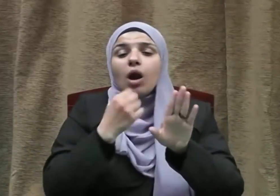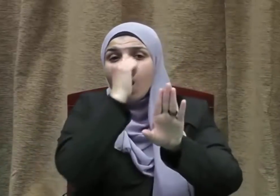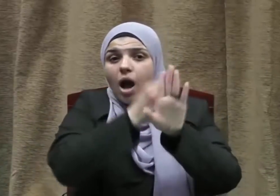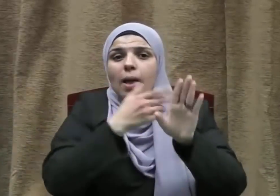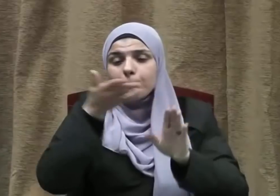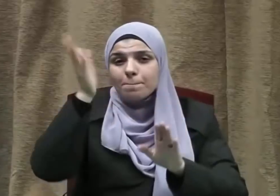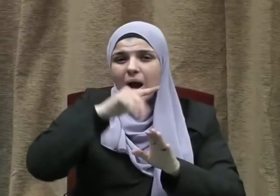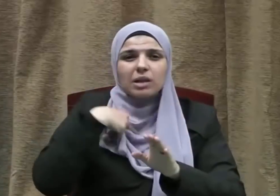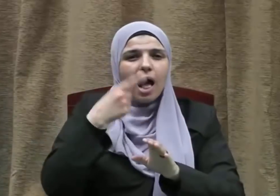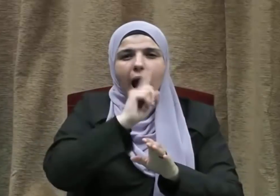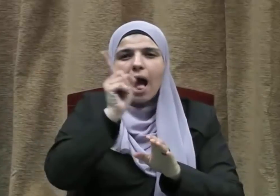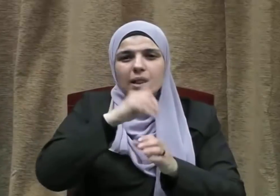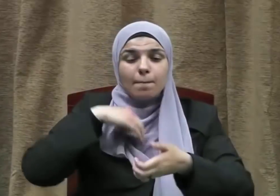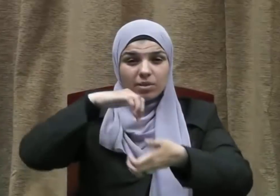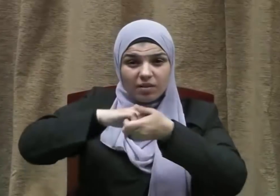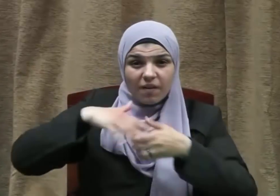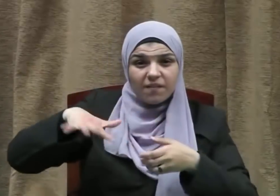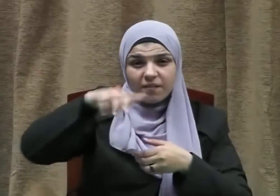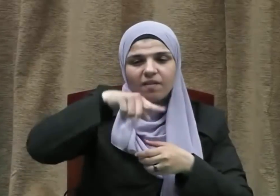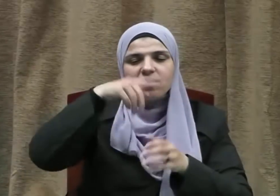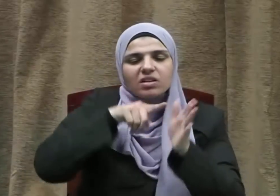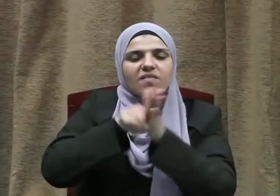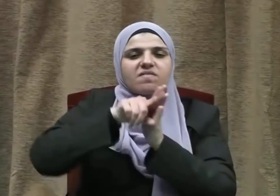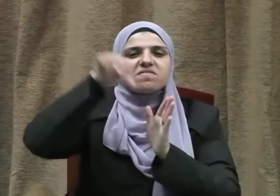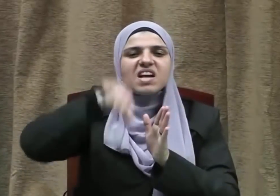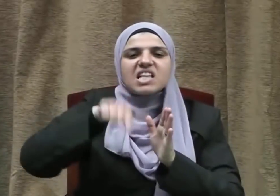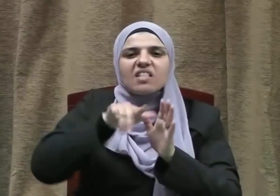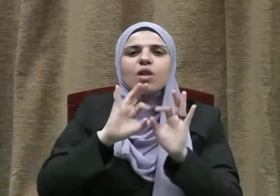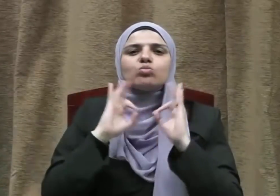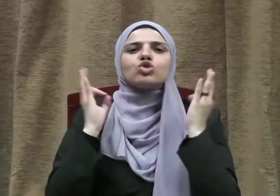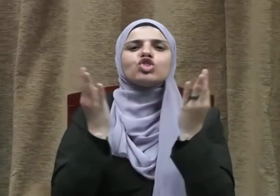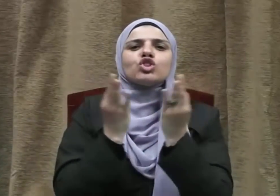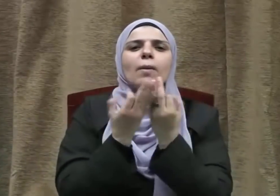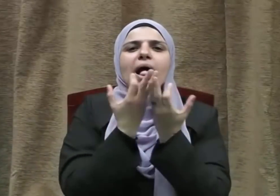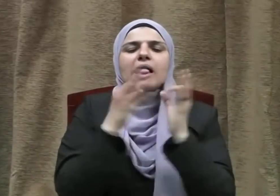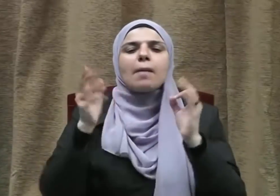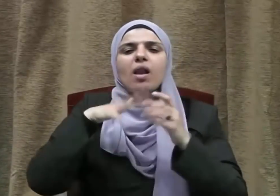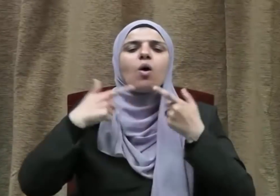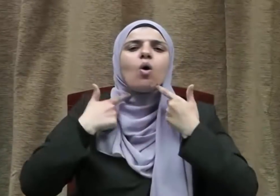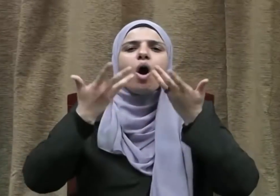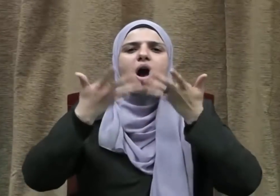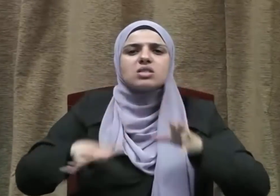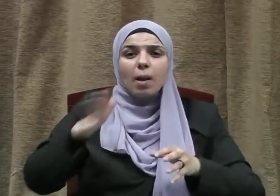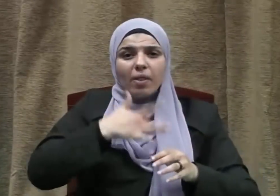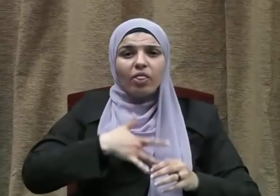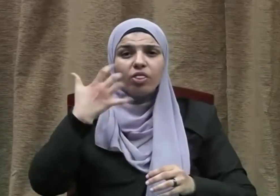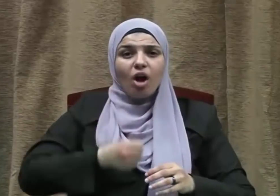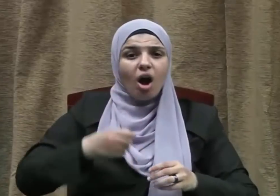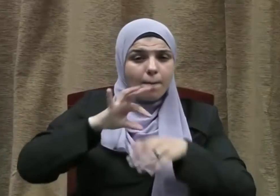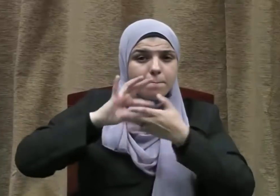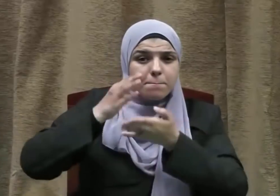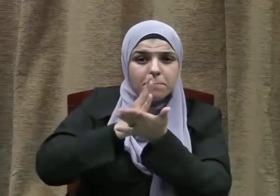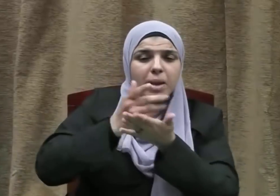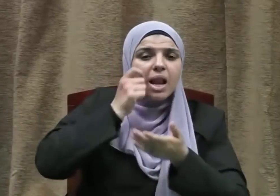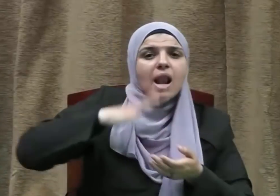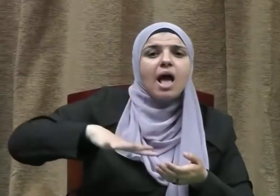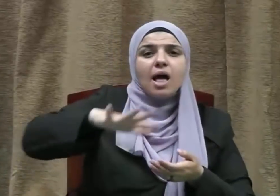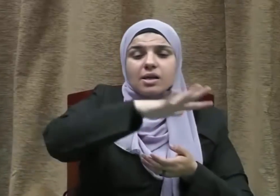خيانتها وعدم الوفاء بها فساداً للمجتمعات وفقداً للثقة بين